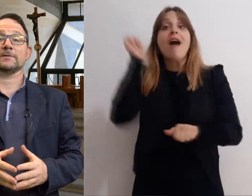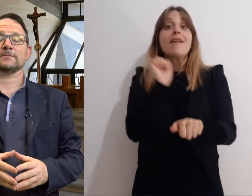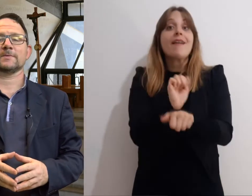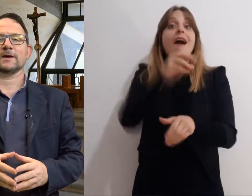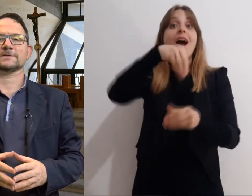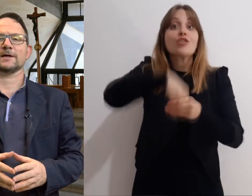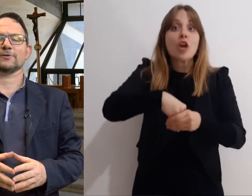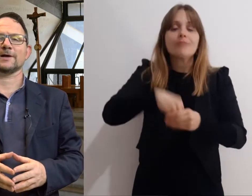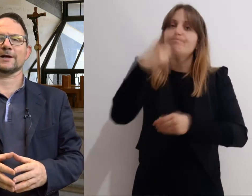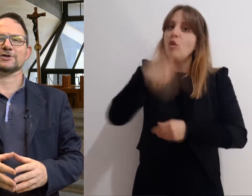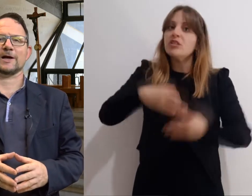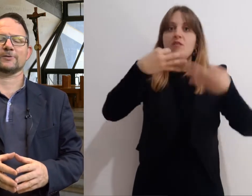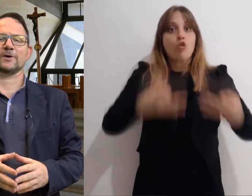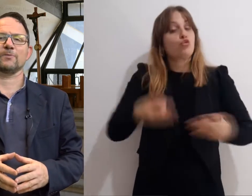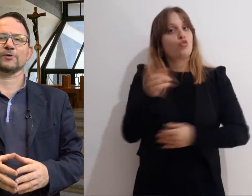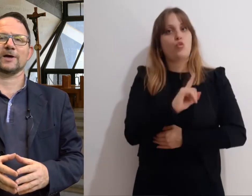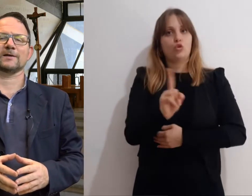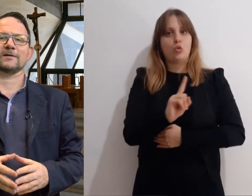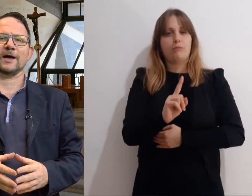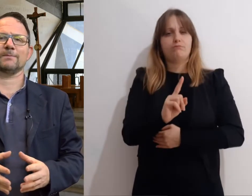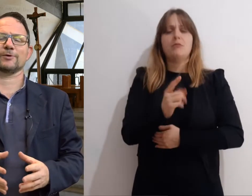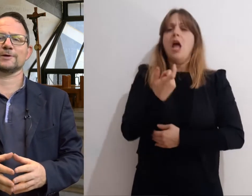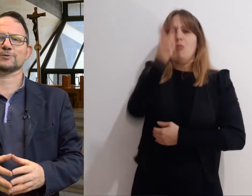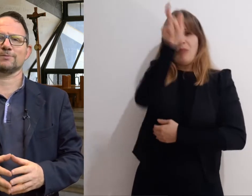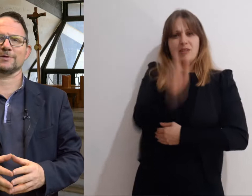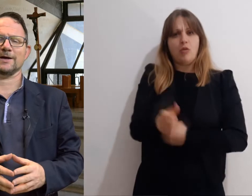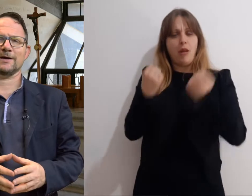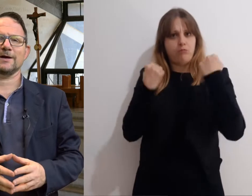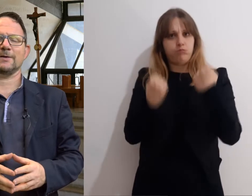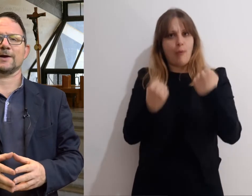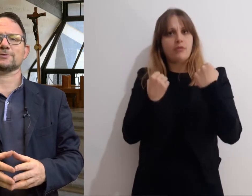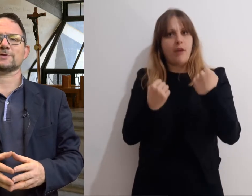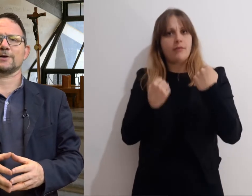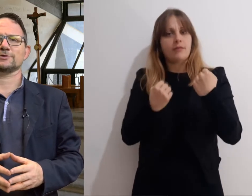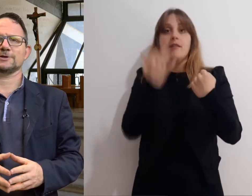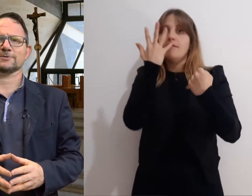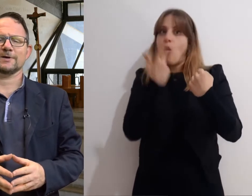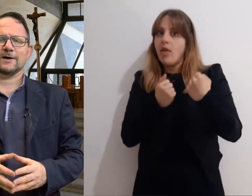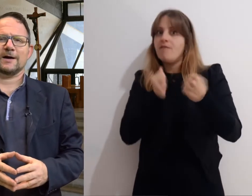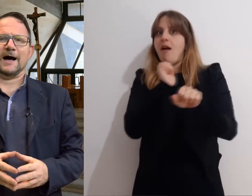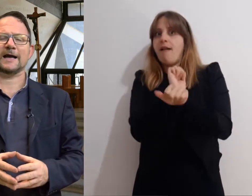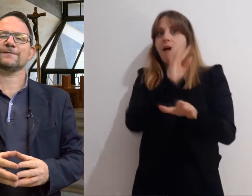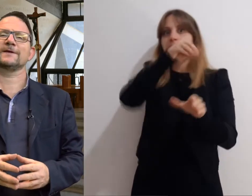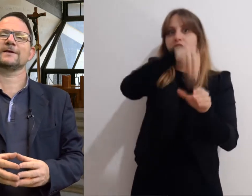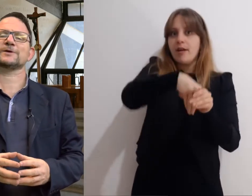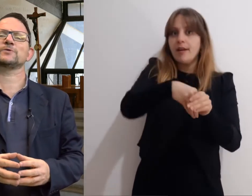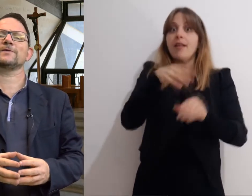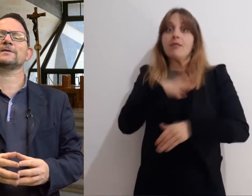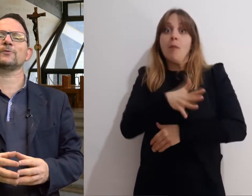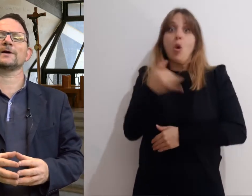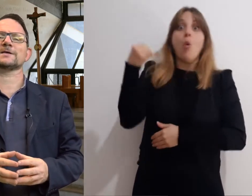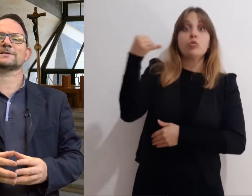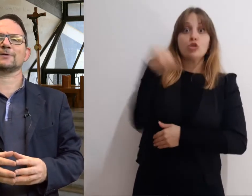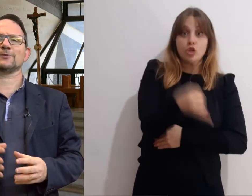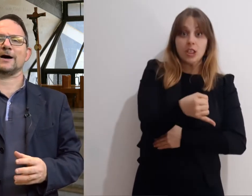Ingiustamente È stato incarcerato da un potente ebbro del suo potere E presto sarà ucciso Alla fine della sua